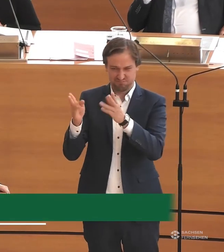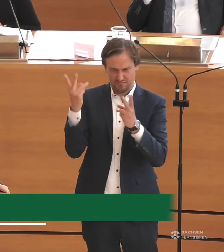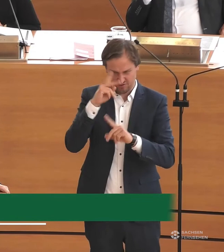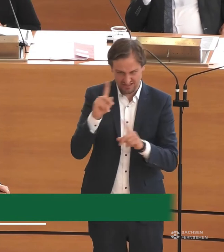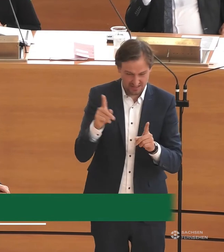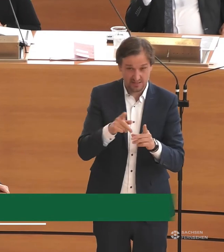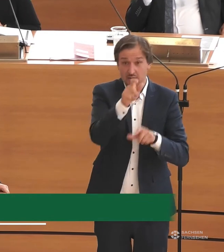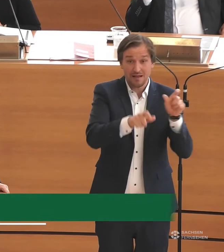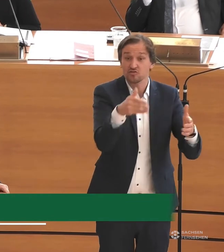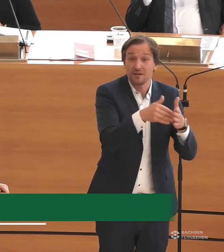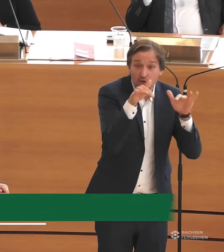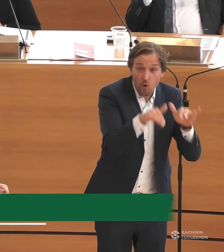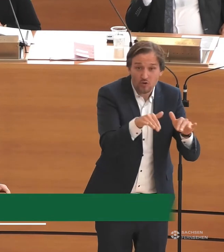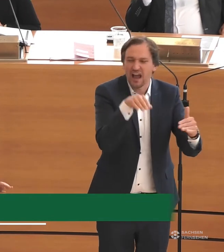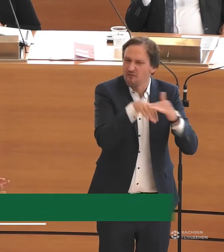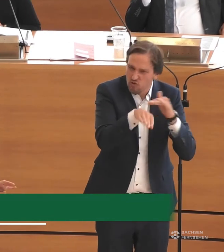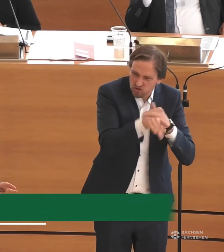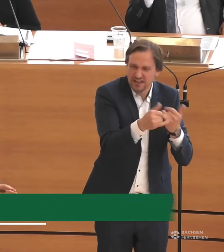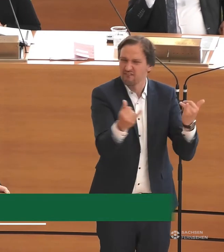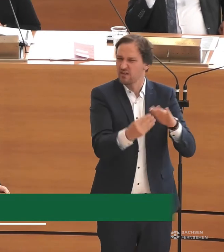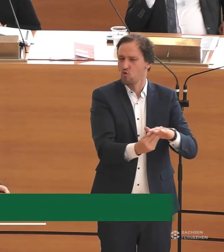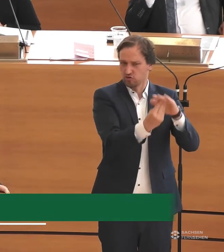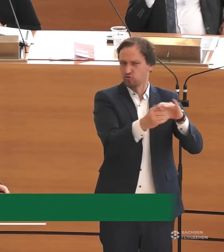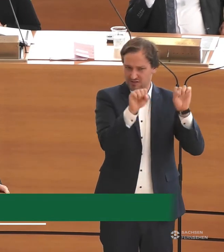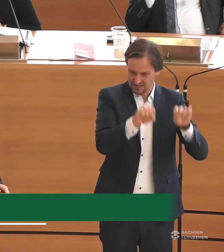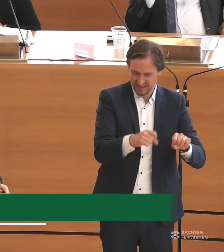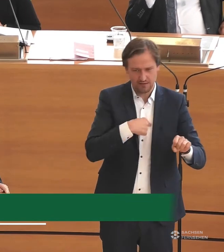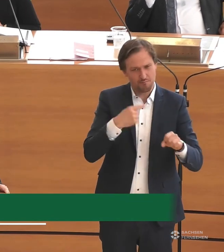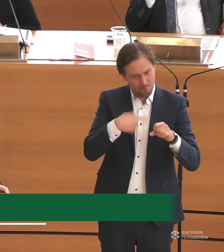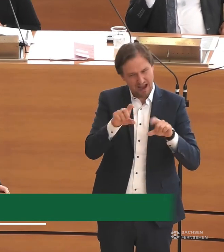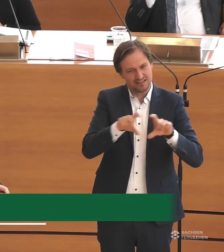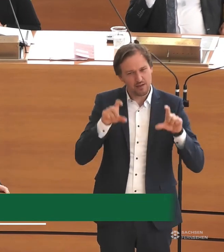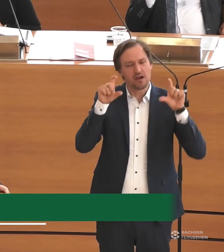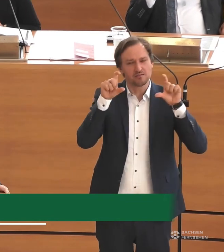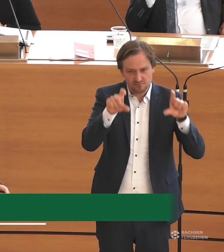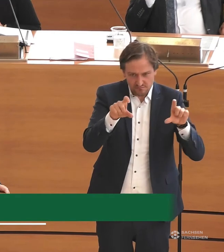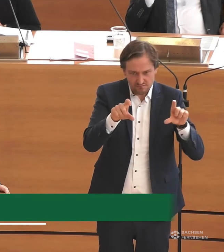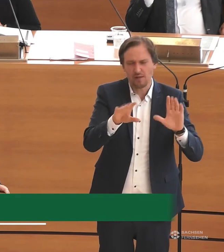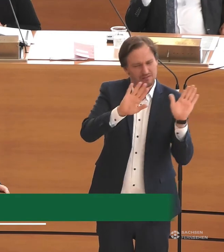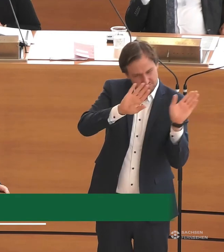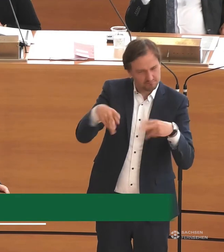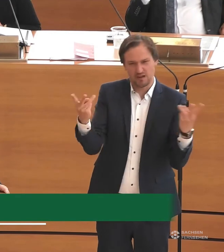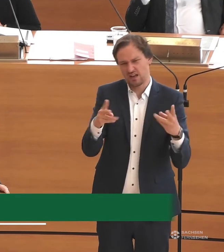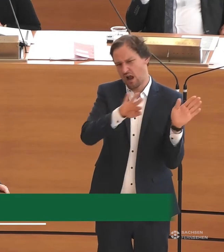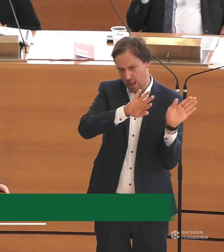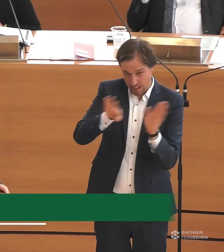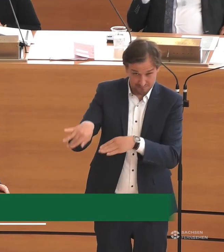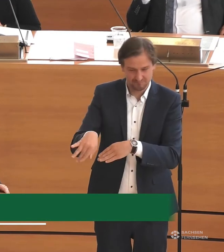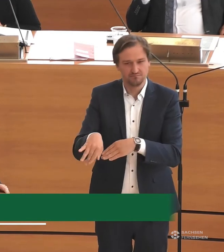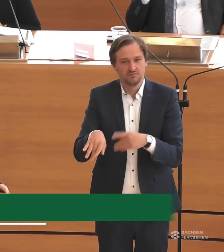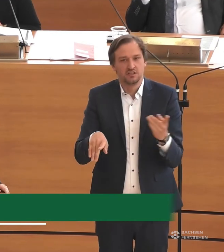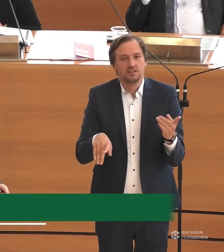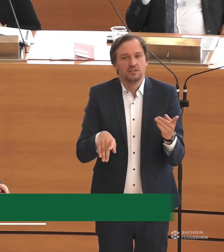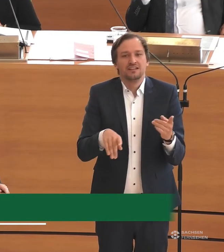Menschen mit Behinderungen, die auf der Flucht sind, unterstützen könnten. Aber ich will jetzt meine Redezeit lieber darauf verwenden, noch auf ein paar konkrete Punkte